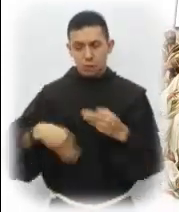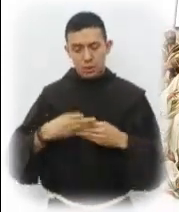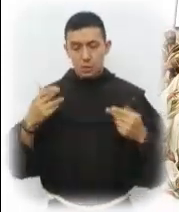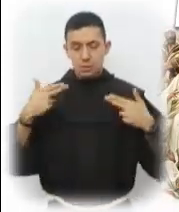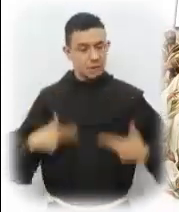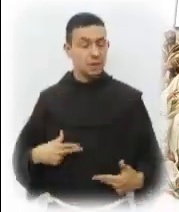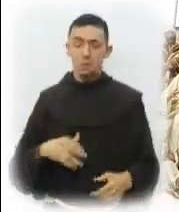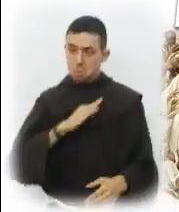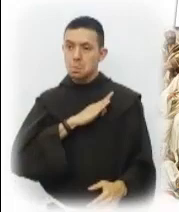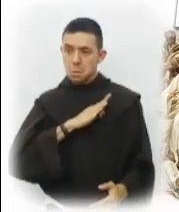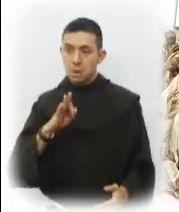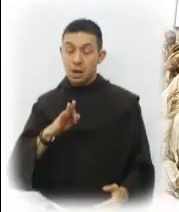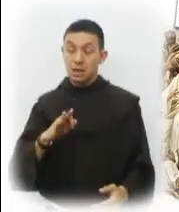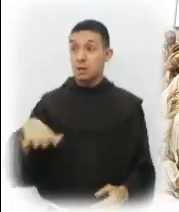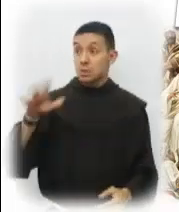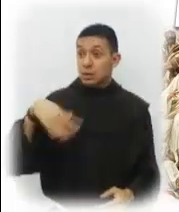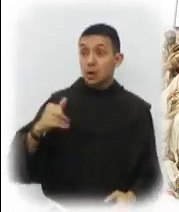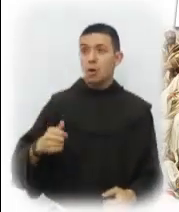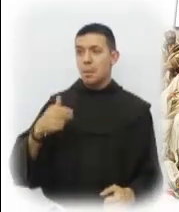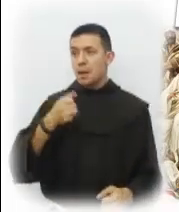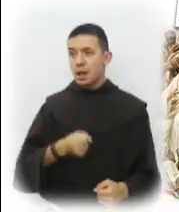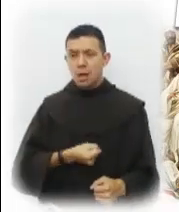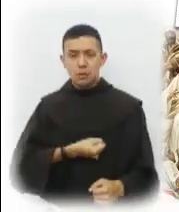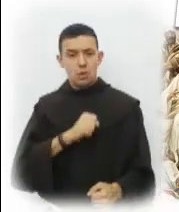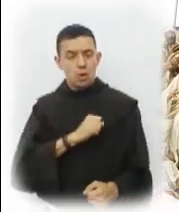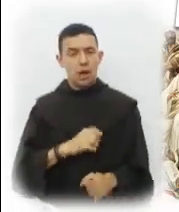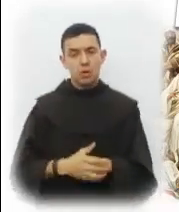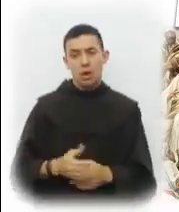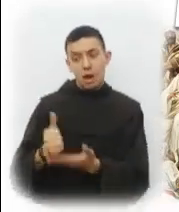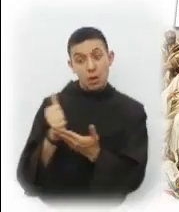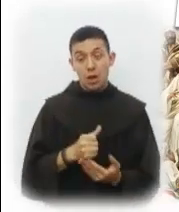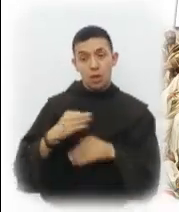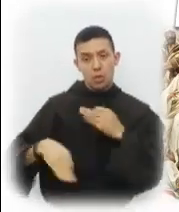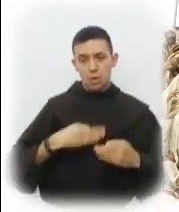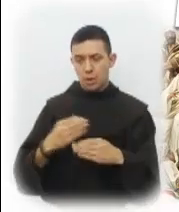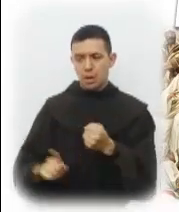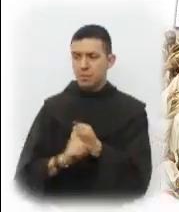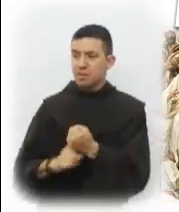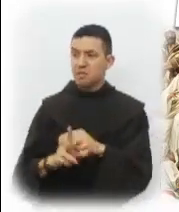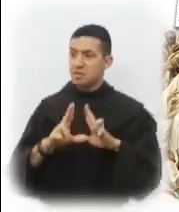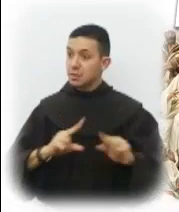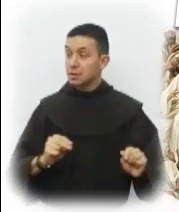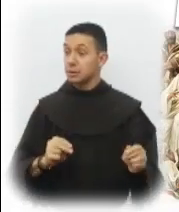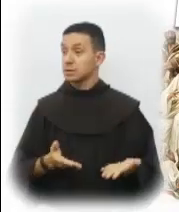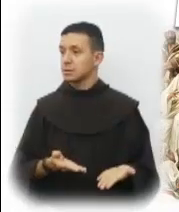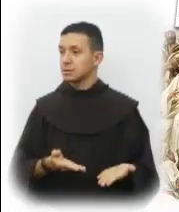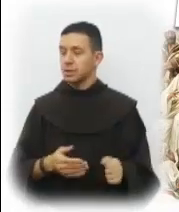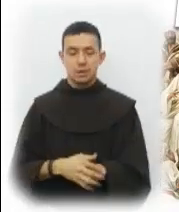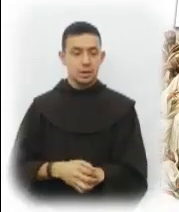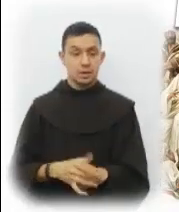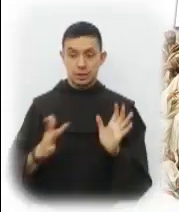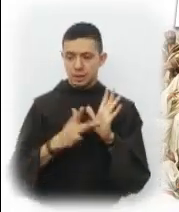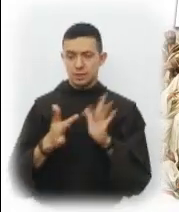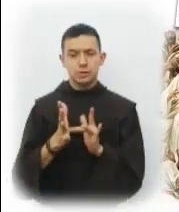toda la humanidad? ¿No podemos buscarlo para que solucione nuestros problemas? Ese no es el plan de Jesús,